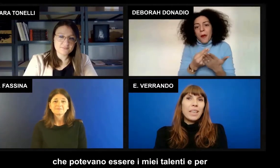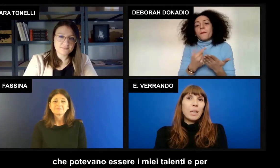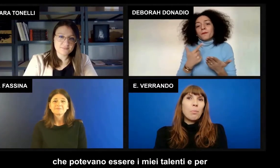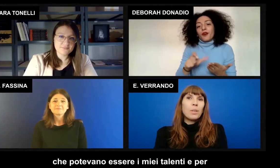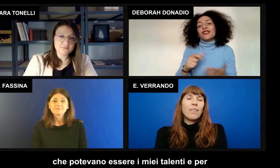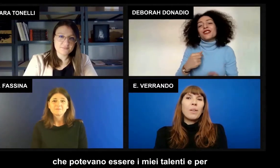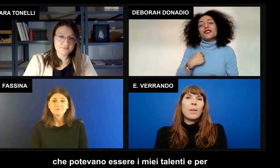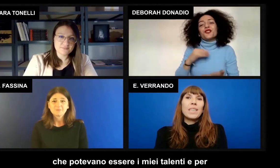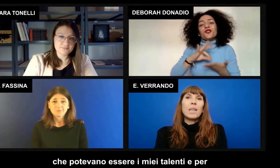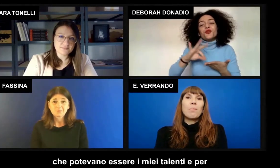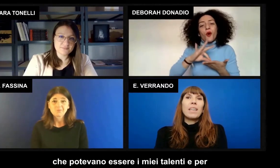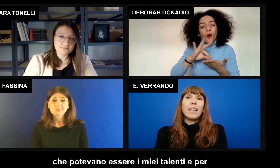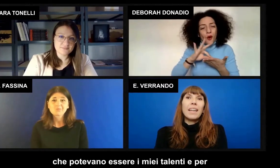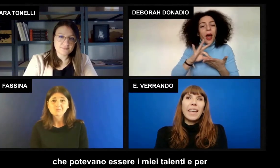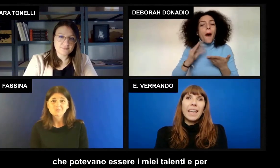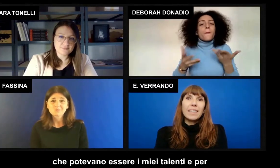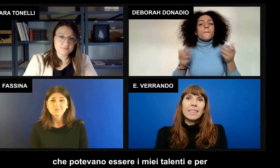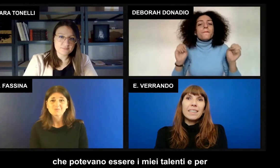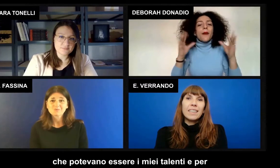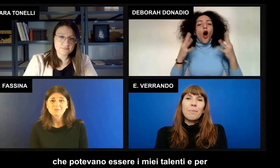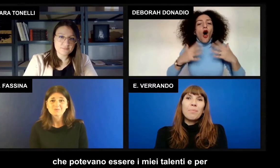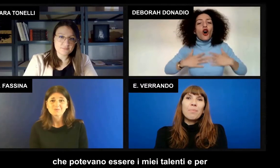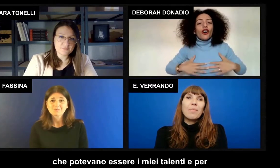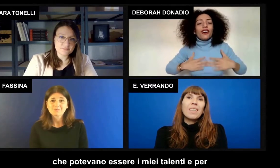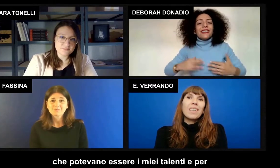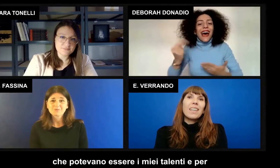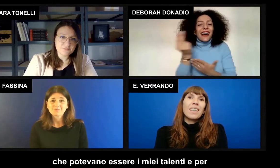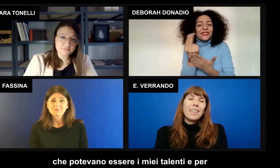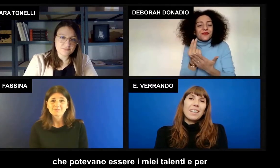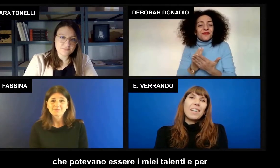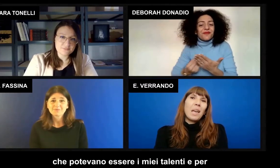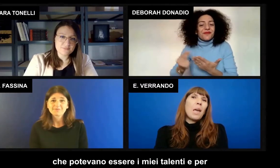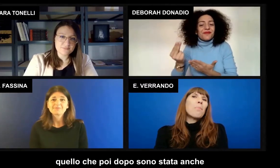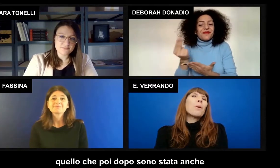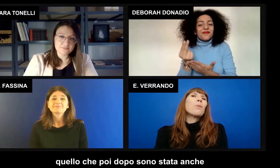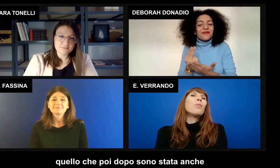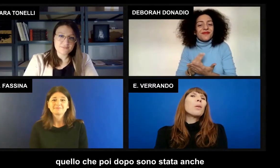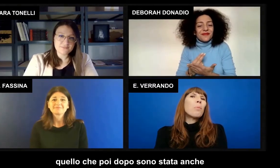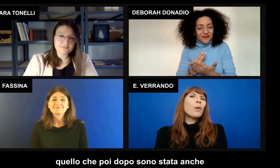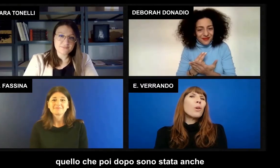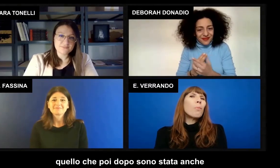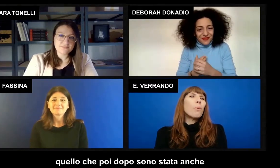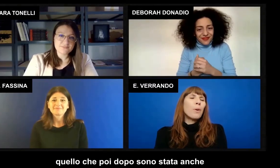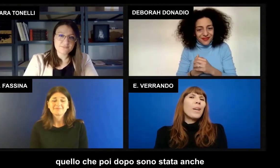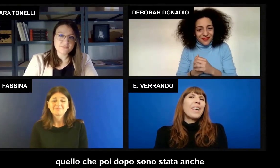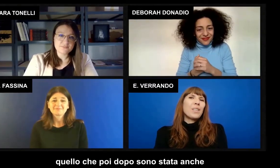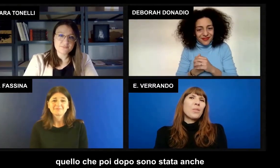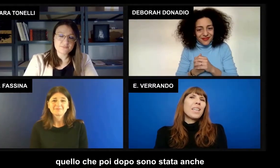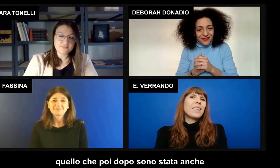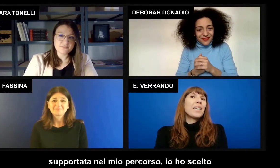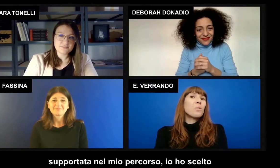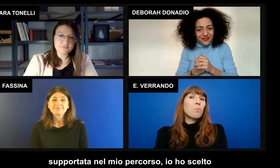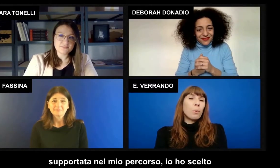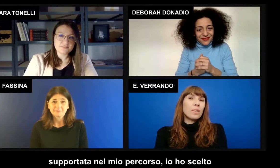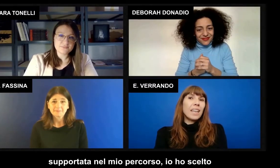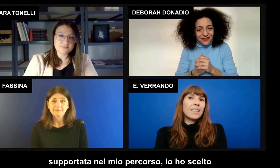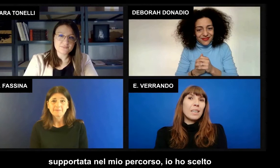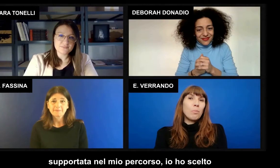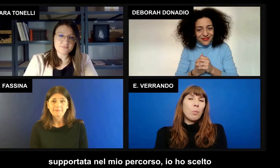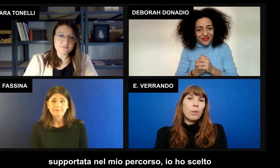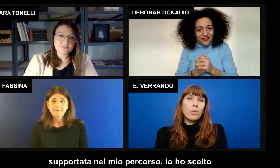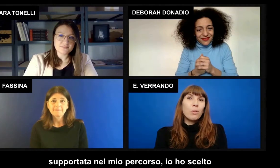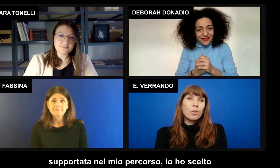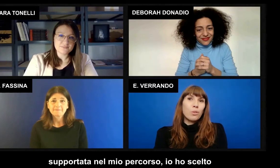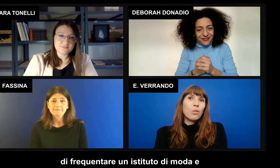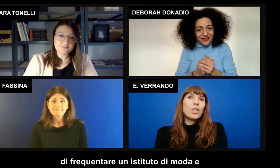quelle che potevano essere i miei talenti e per quello che poi dopo sono stata anche supportata